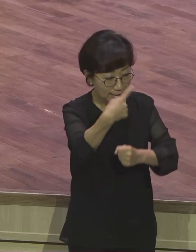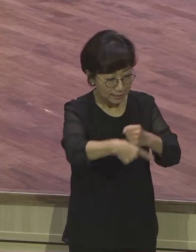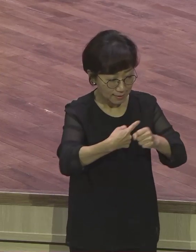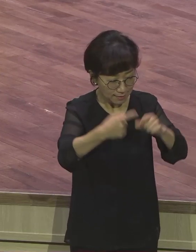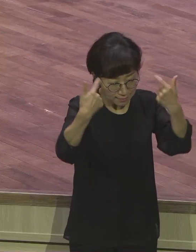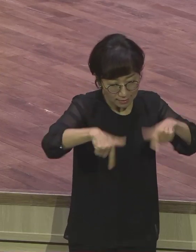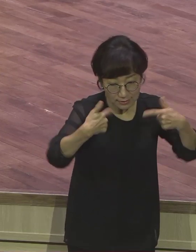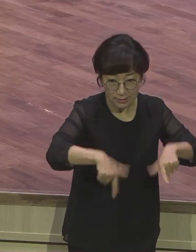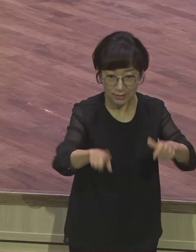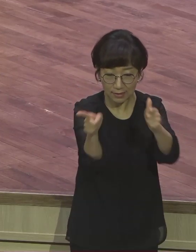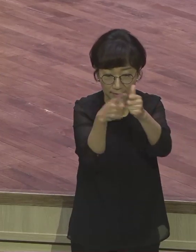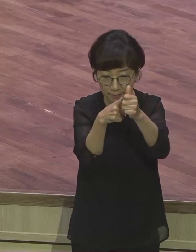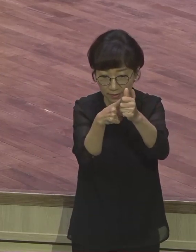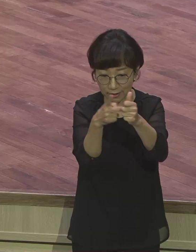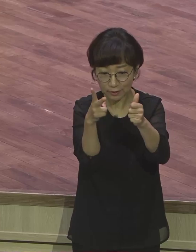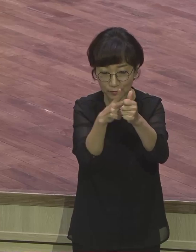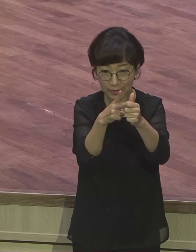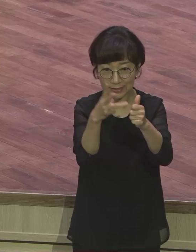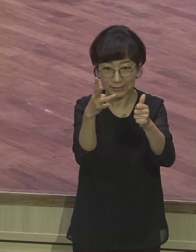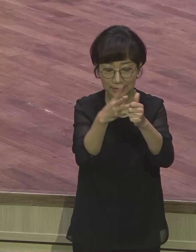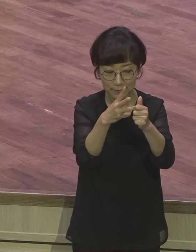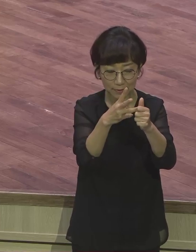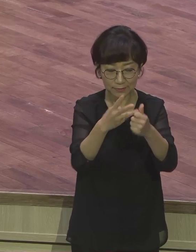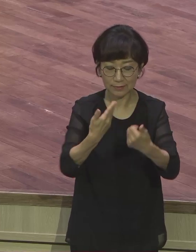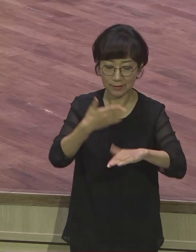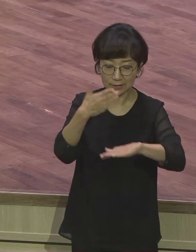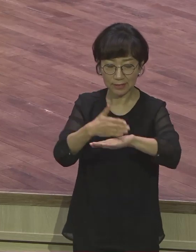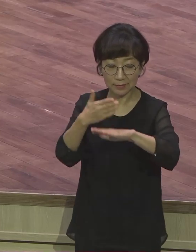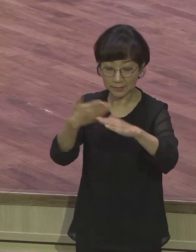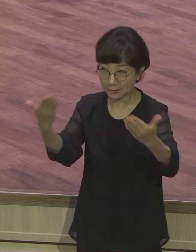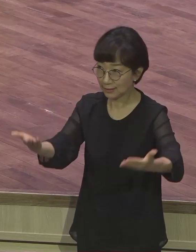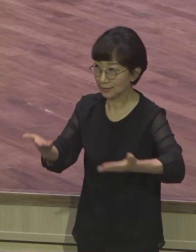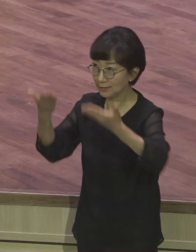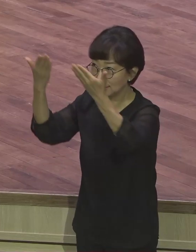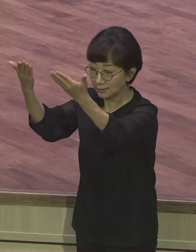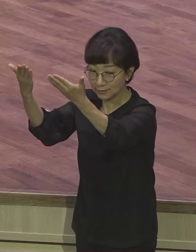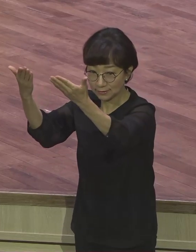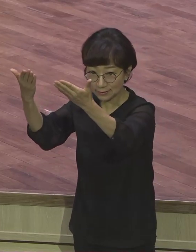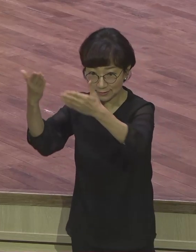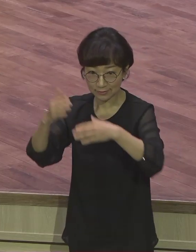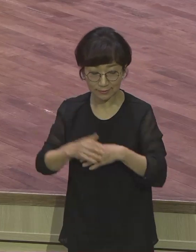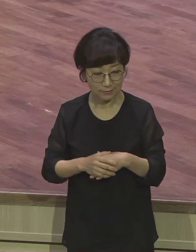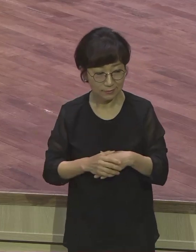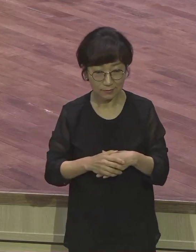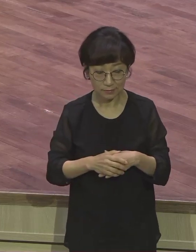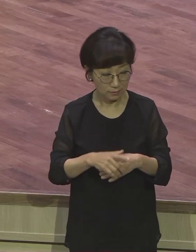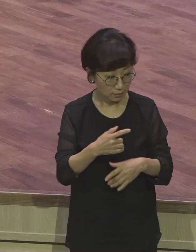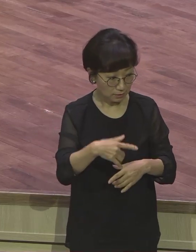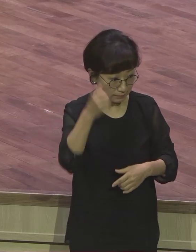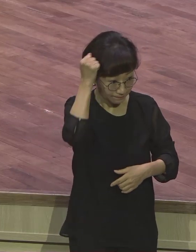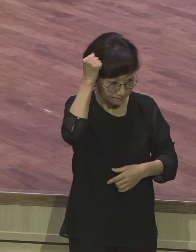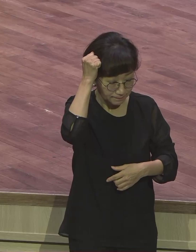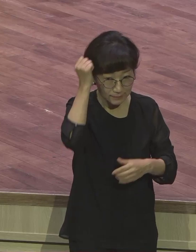나에게 감사하라 그랬어요. 매년 세번 그렇게 절기를 지키라고 말씀하셨고